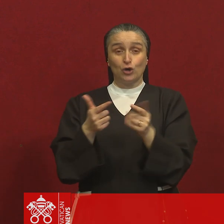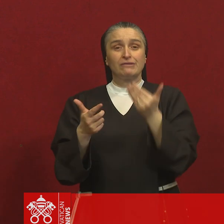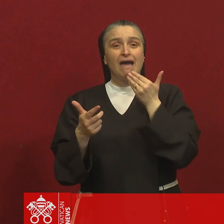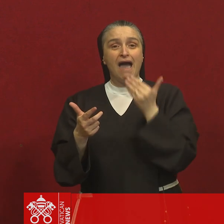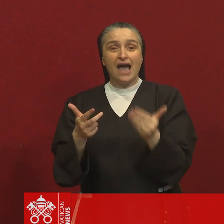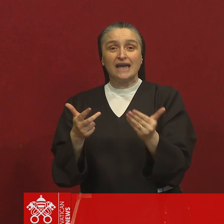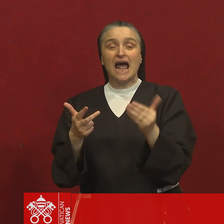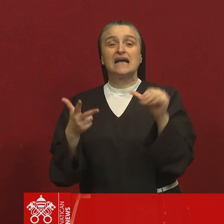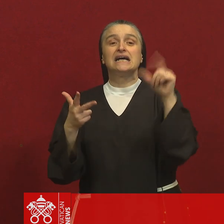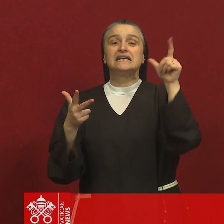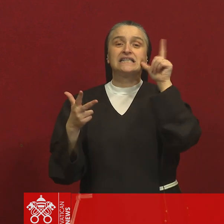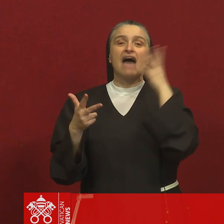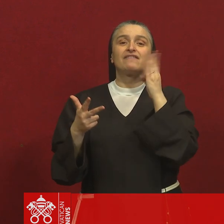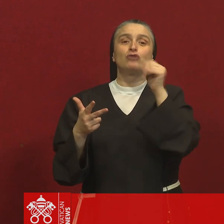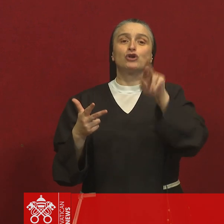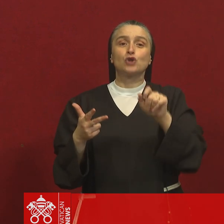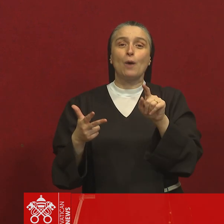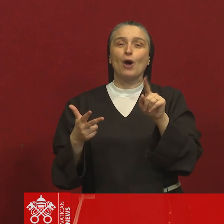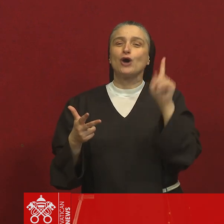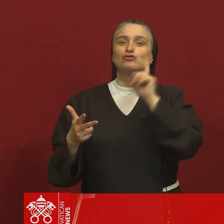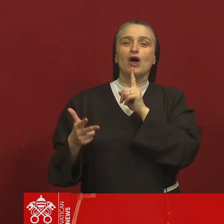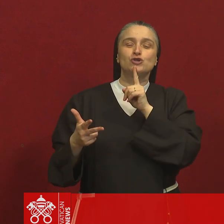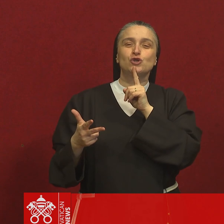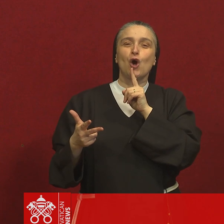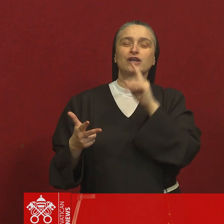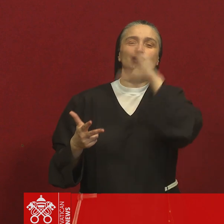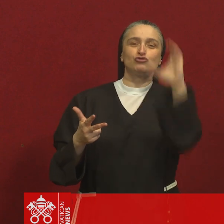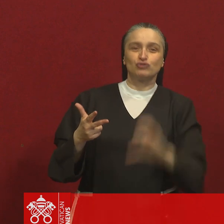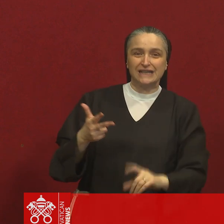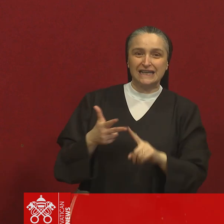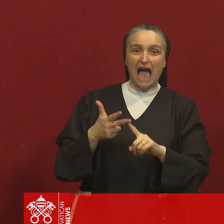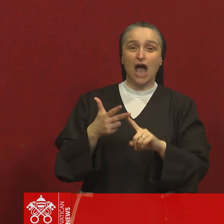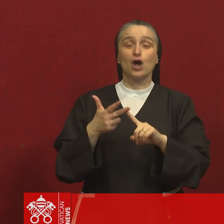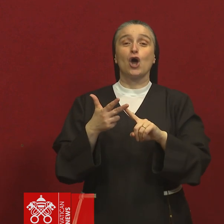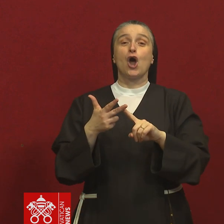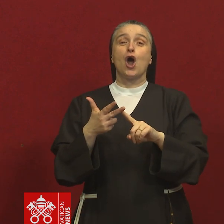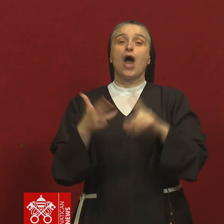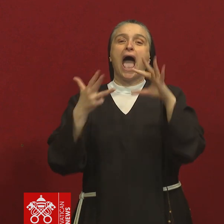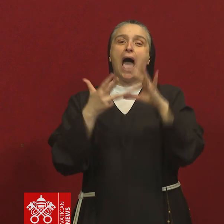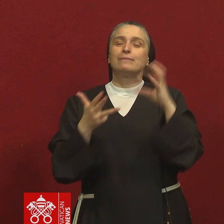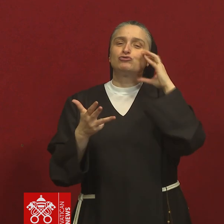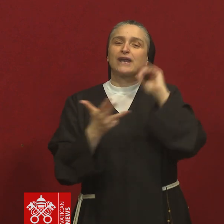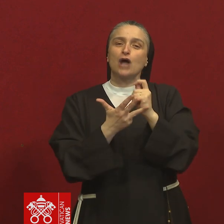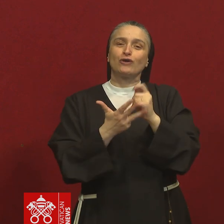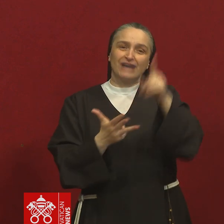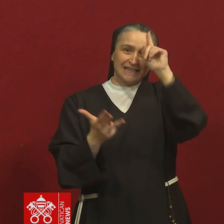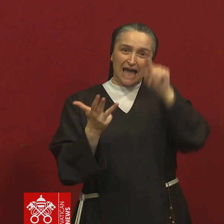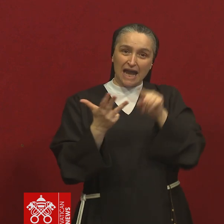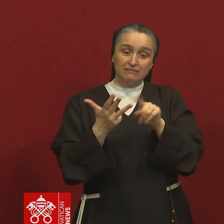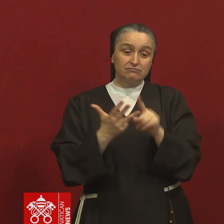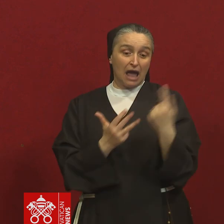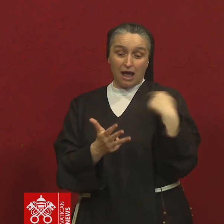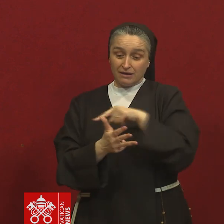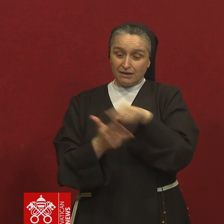del St. Francis Borgia Death Center of Chicago, del Fronde from Vatican Radio, Amici di Radio Vaticana, come l'anno